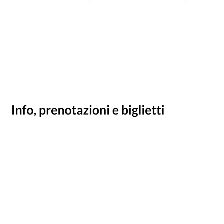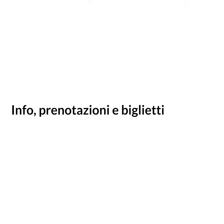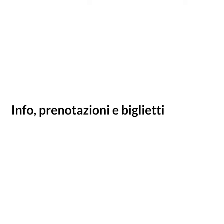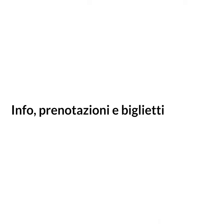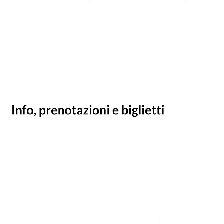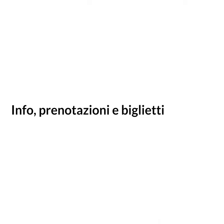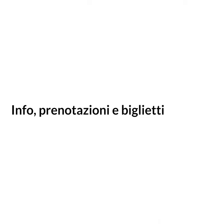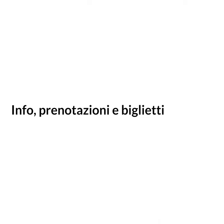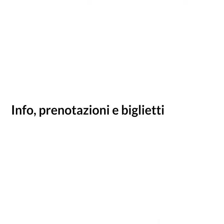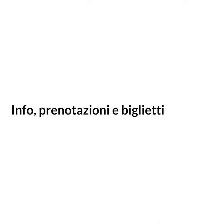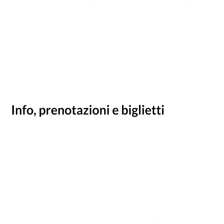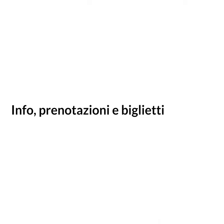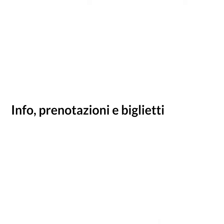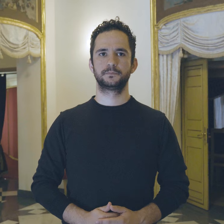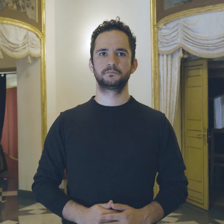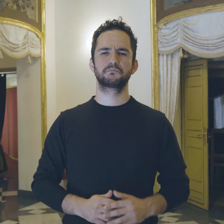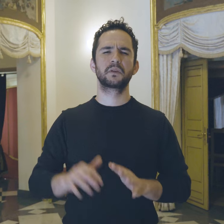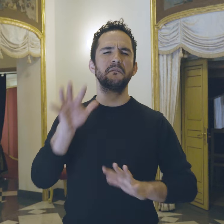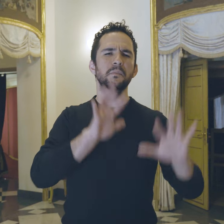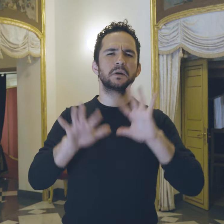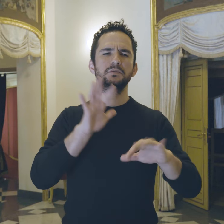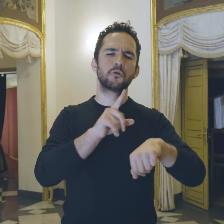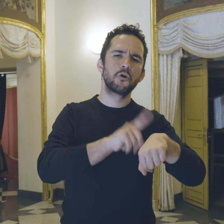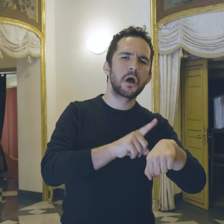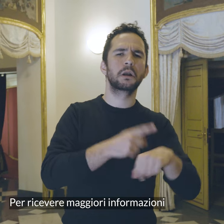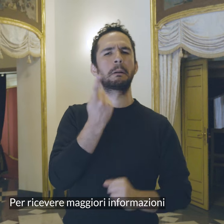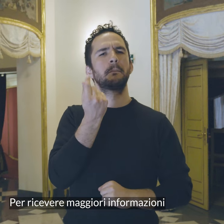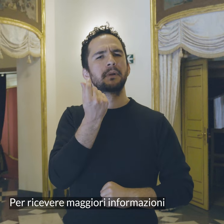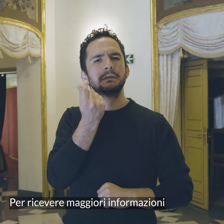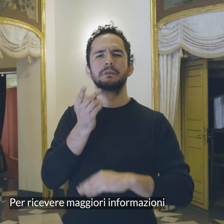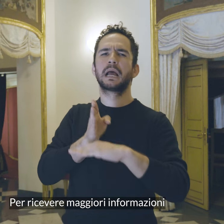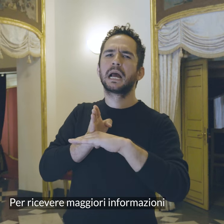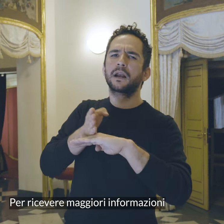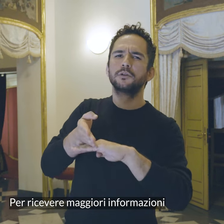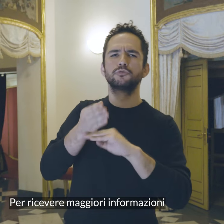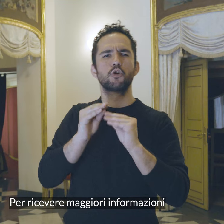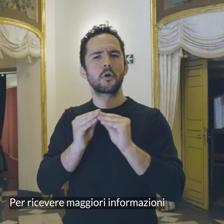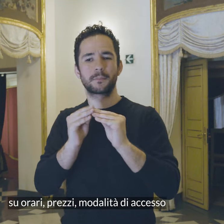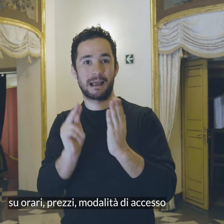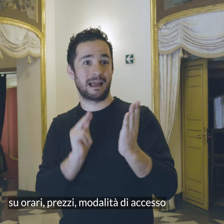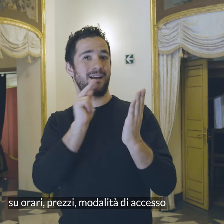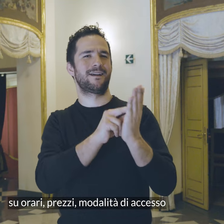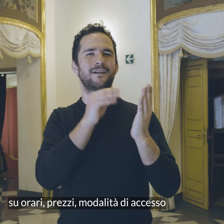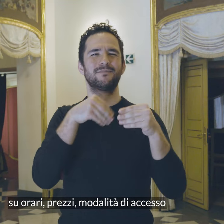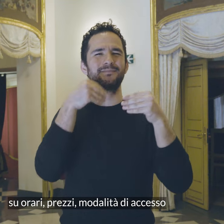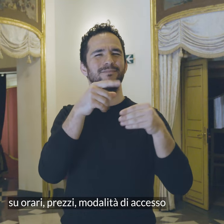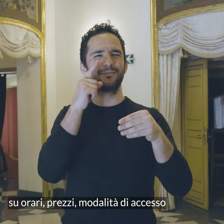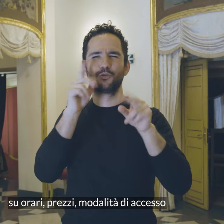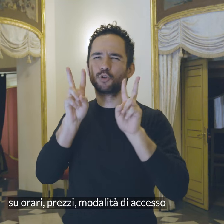prenotazioni e biglietti Per ricevere maggiori informazioni su orari, prezzi, modalità di